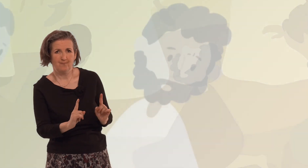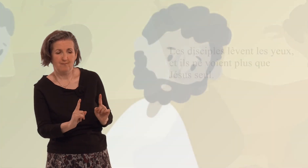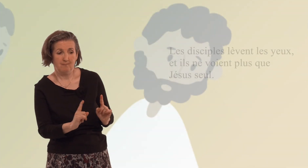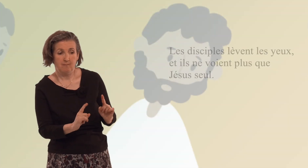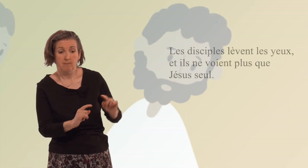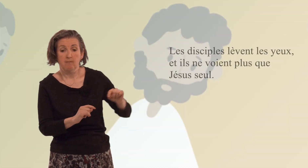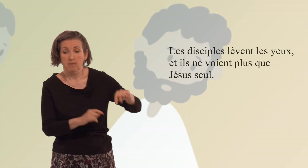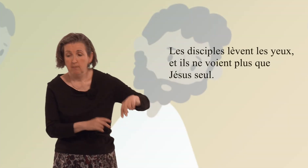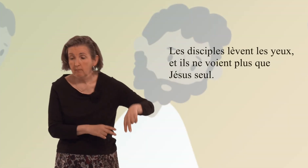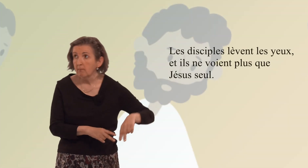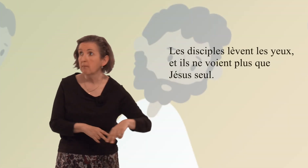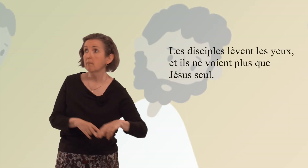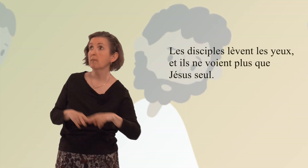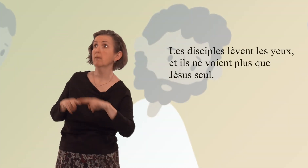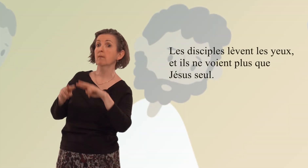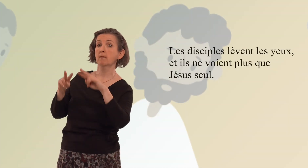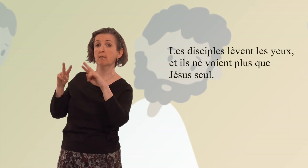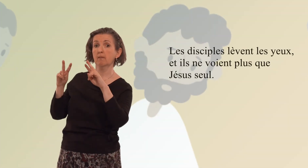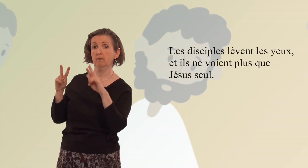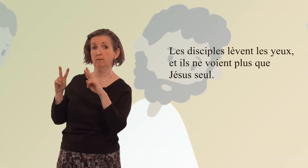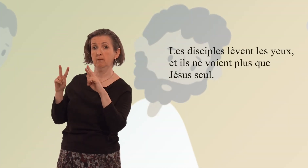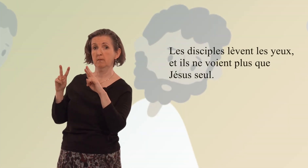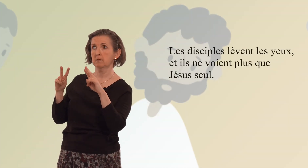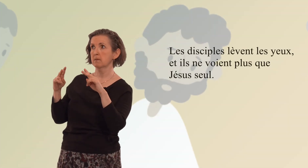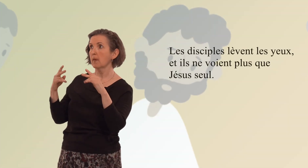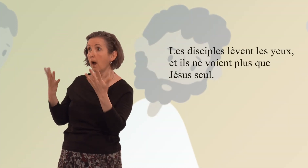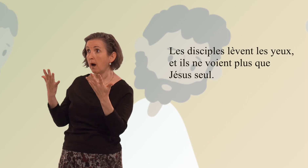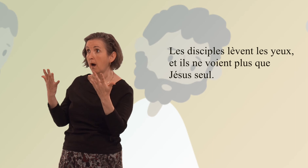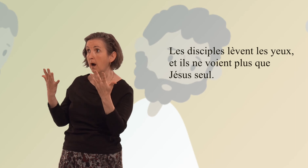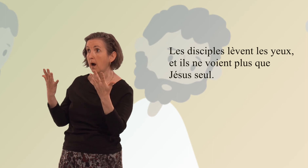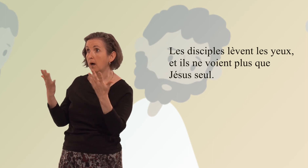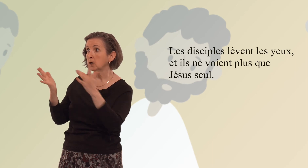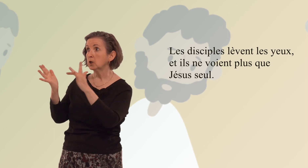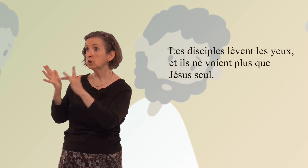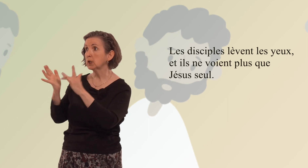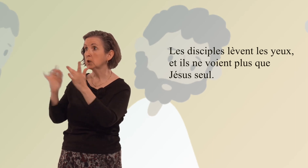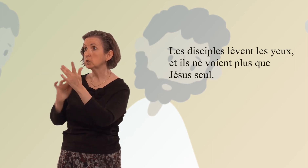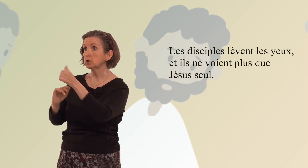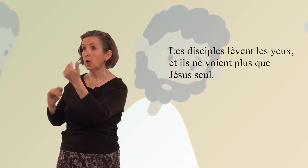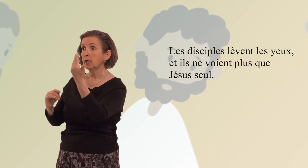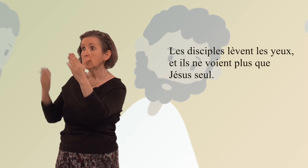Les disciples lèvent les yeux et ils ne voient plus que Jésus seul.